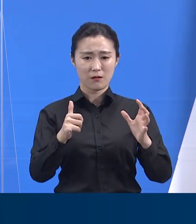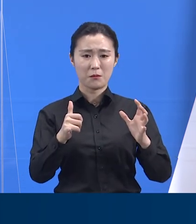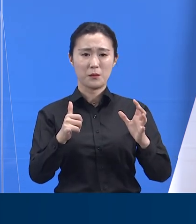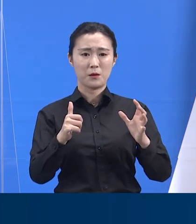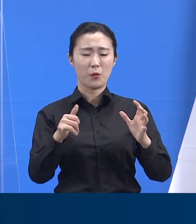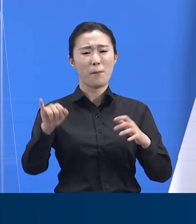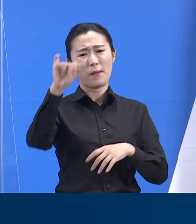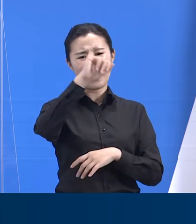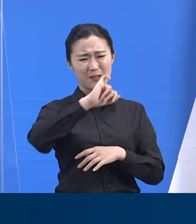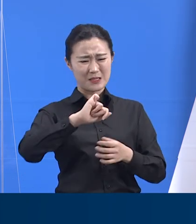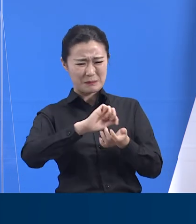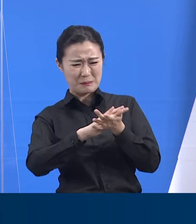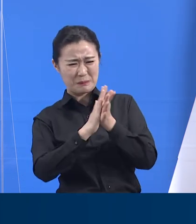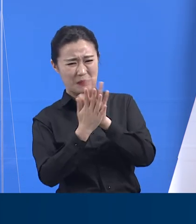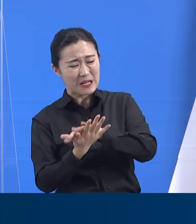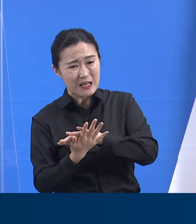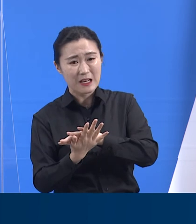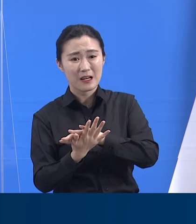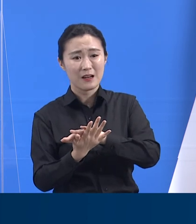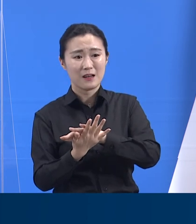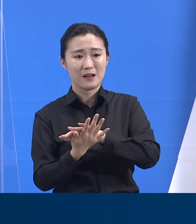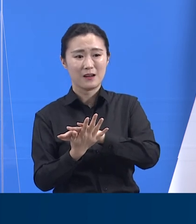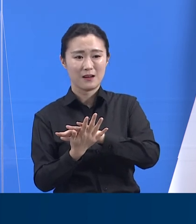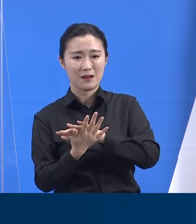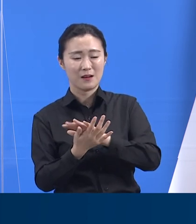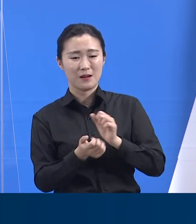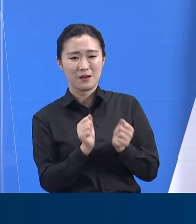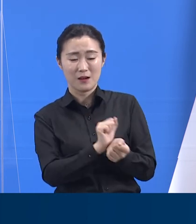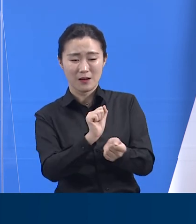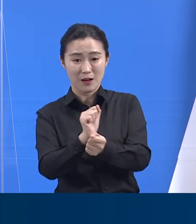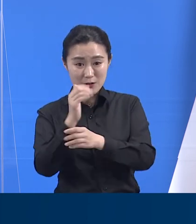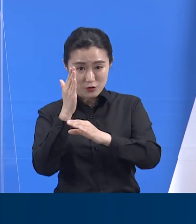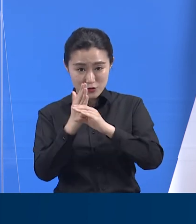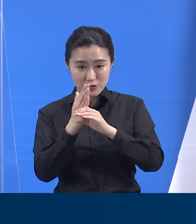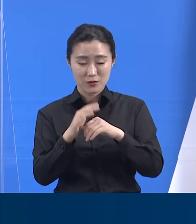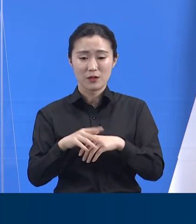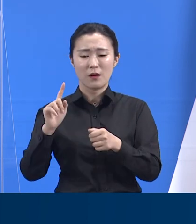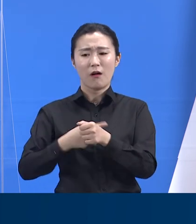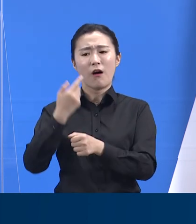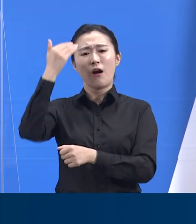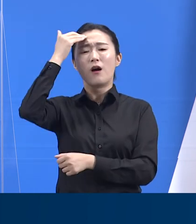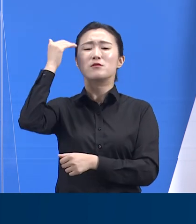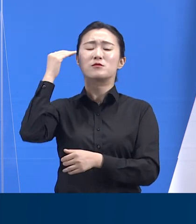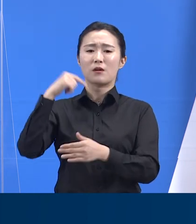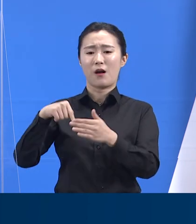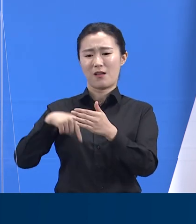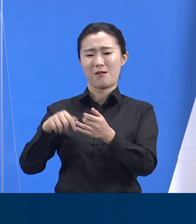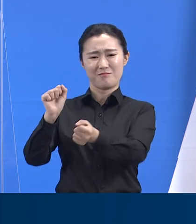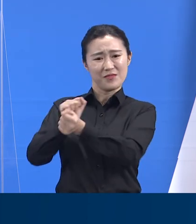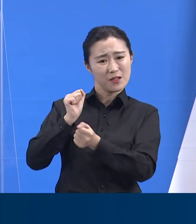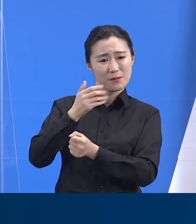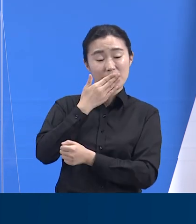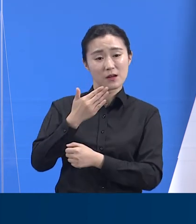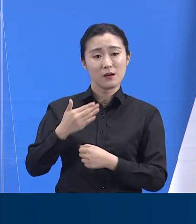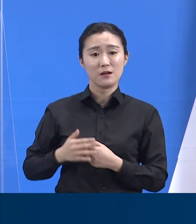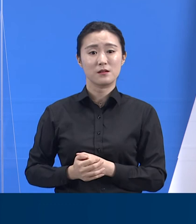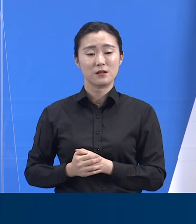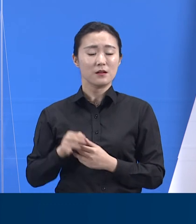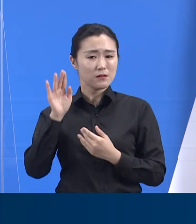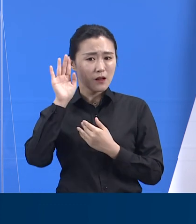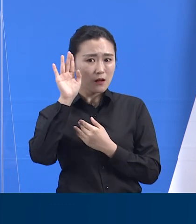확산되고 있고 언젠가는 한국에서도 당면 과제가 될 가능성이 있다고 합니다. 미래가 어떻게